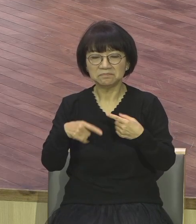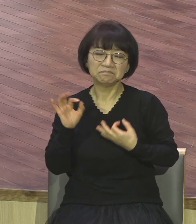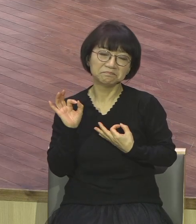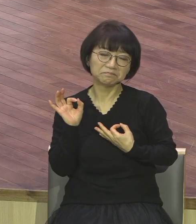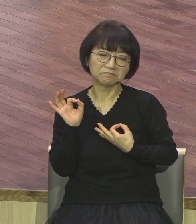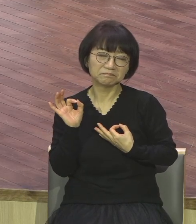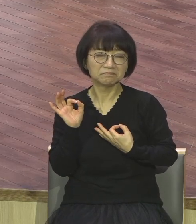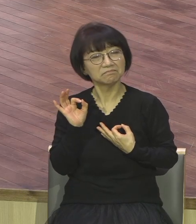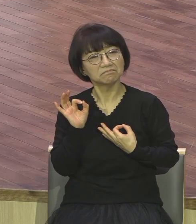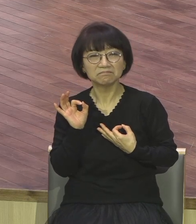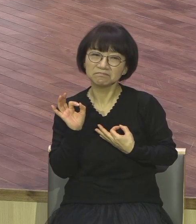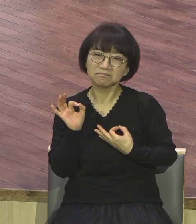시동이 안 걸려.